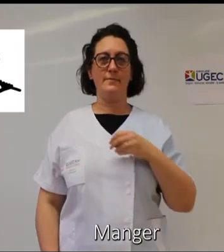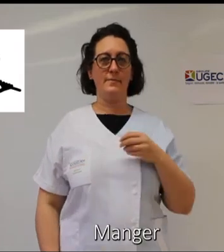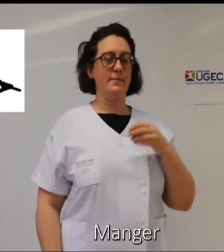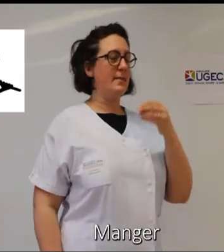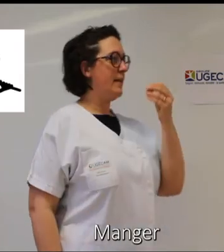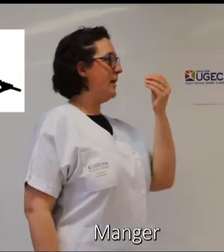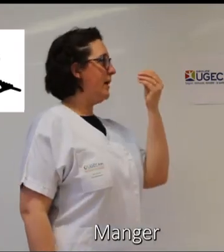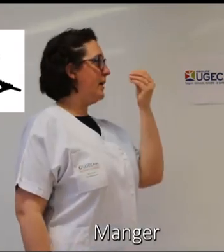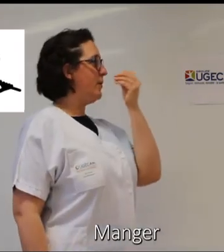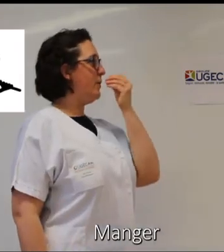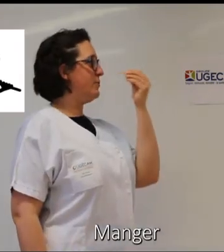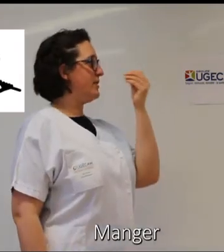Manger, manger,